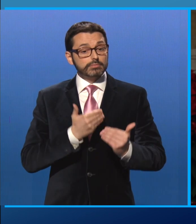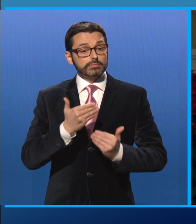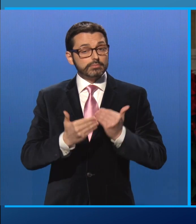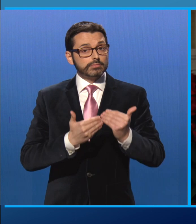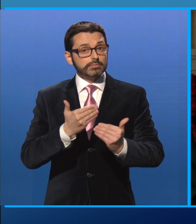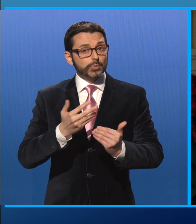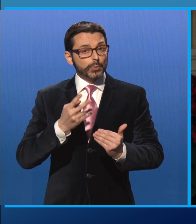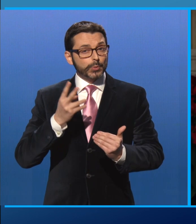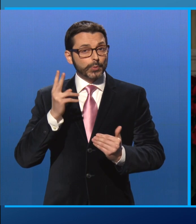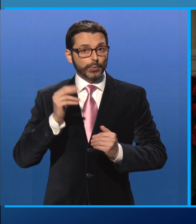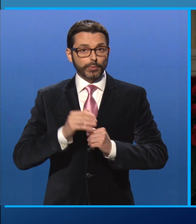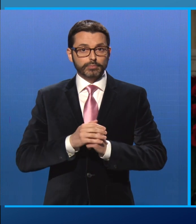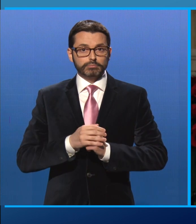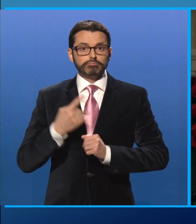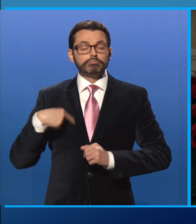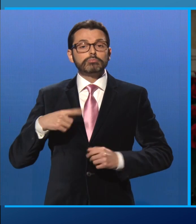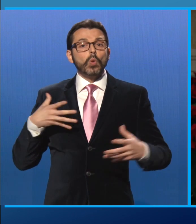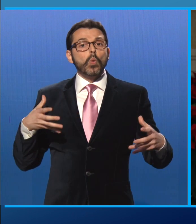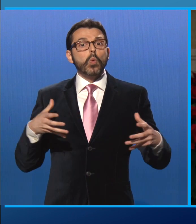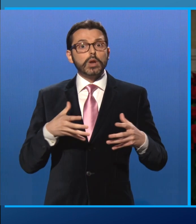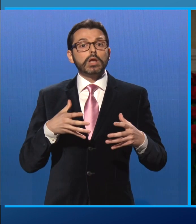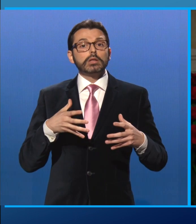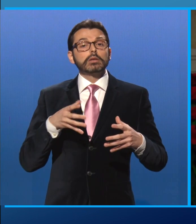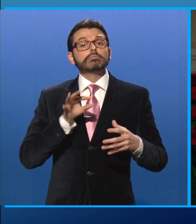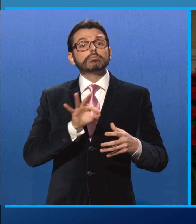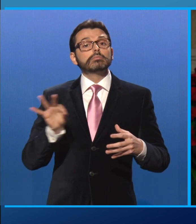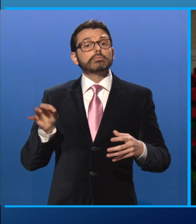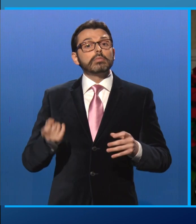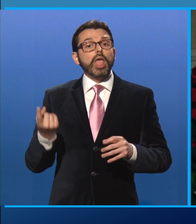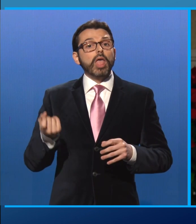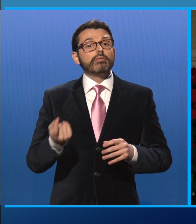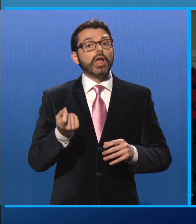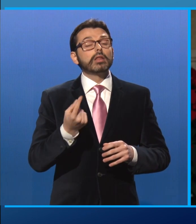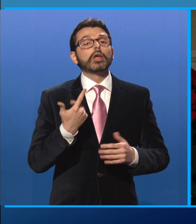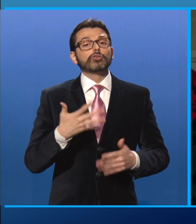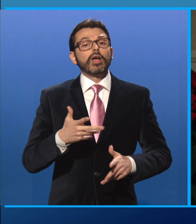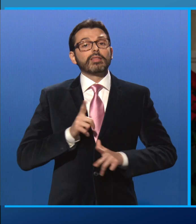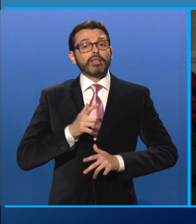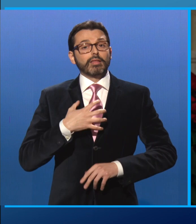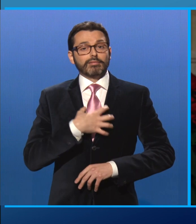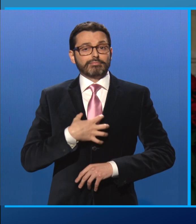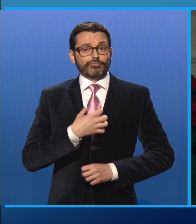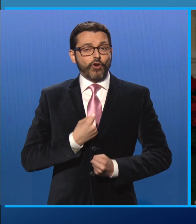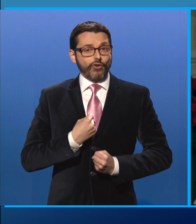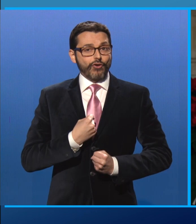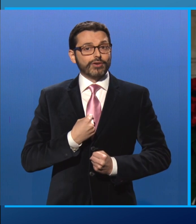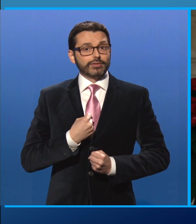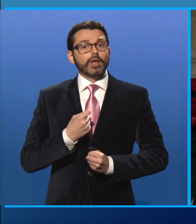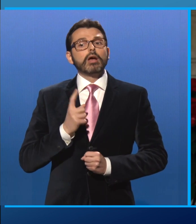Ci siamo ritrovati uniti in occasione di alcuni eventi che hanno suscitato l'emozione e la partecipazione di tutti noi.